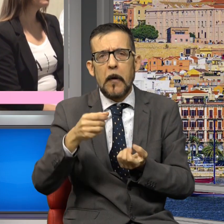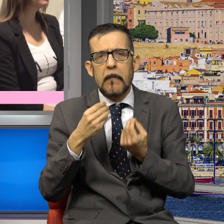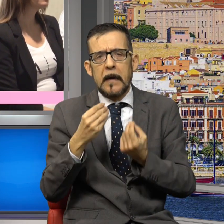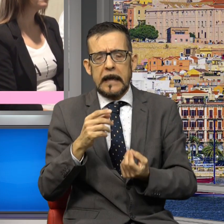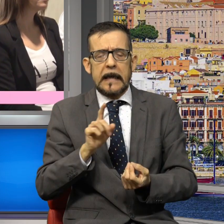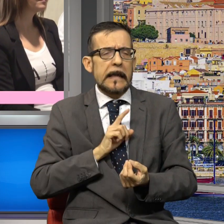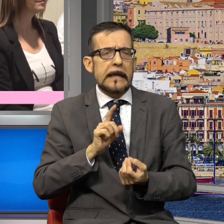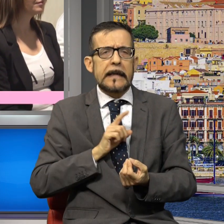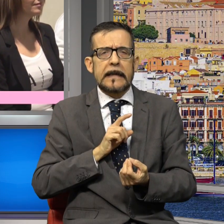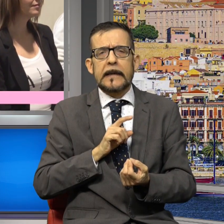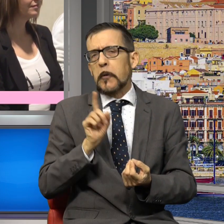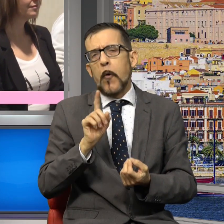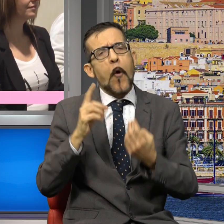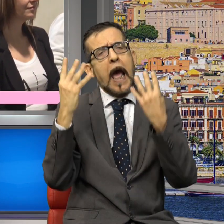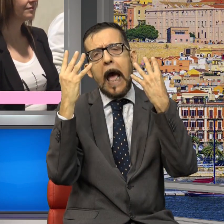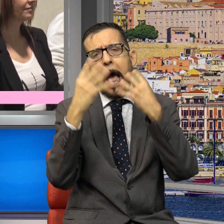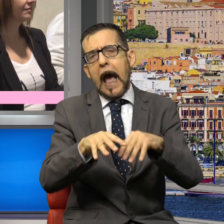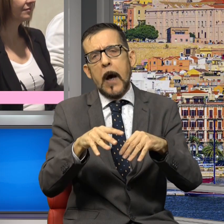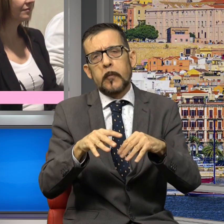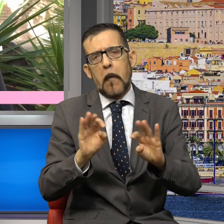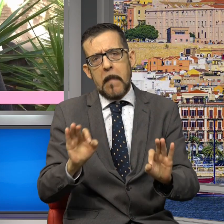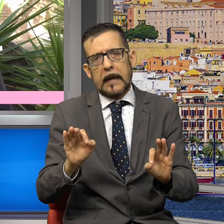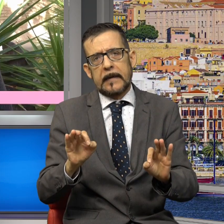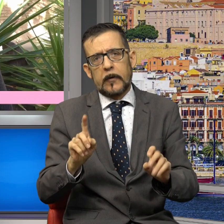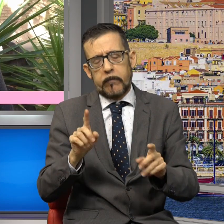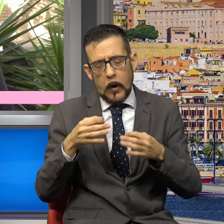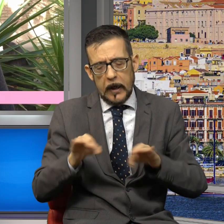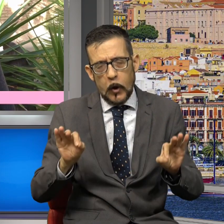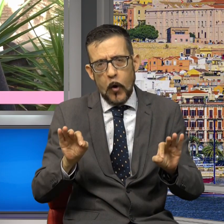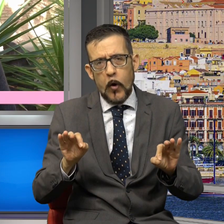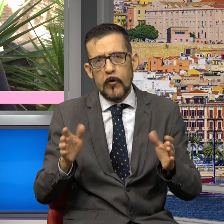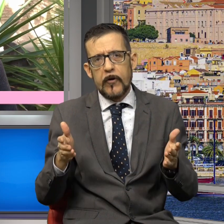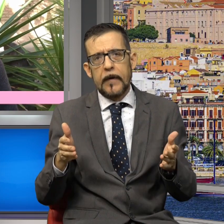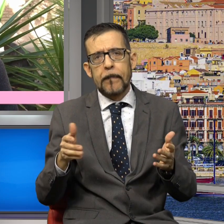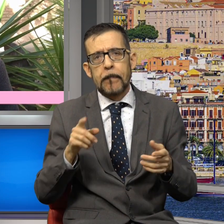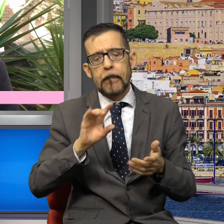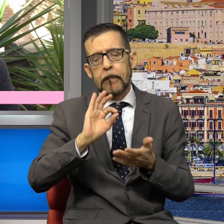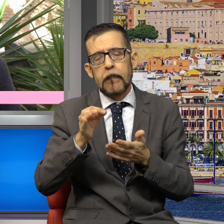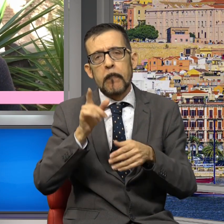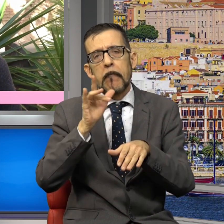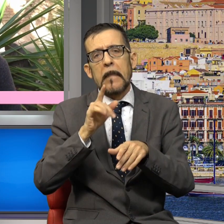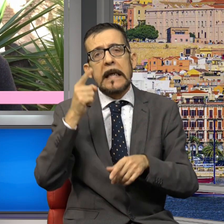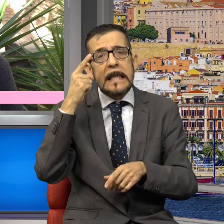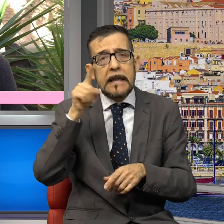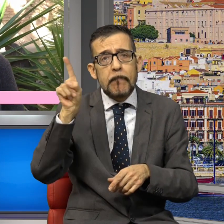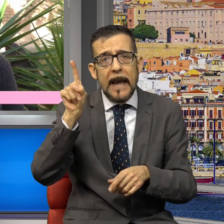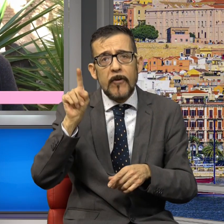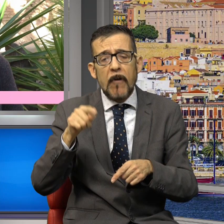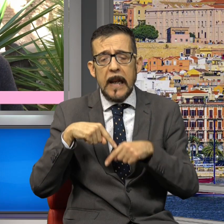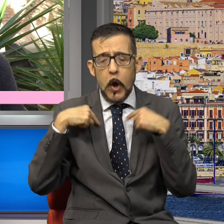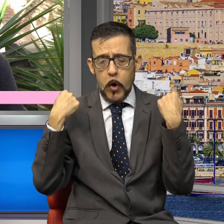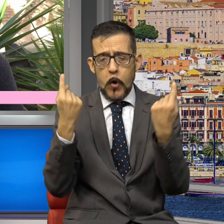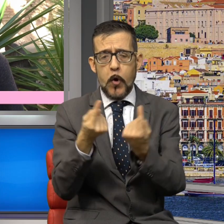ufficio noi dobbiamo avere certificate anche queste. L'altro punto sono le specializzazioni. Noi siamo competenti